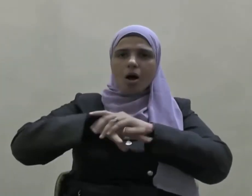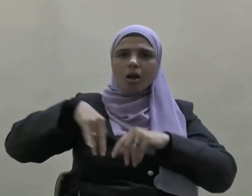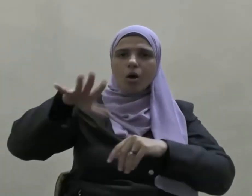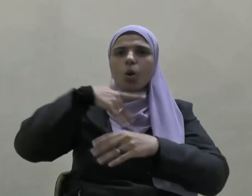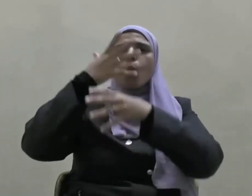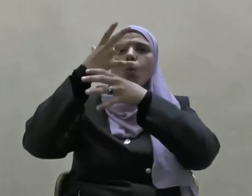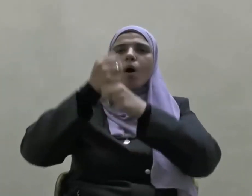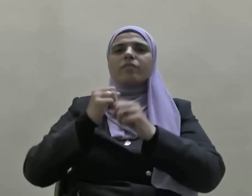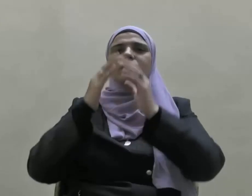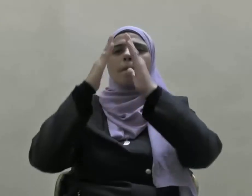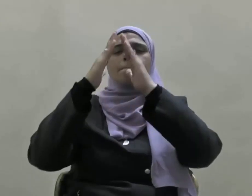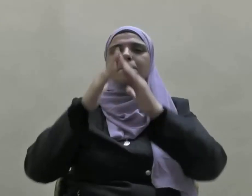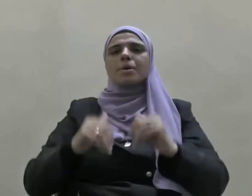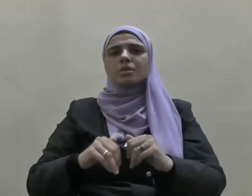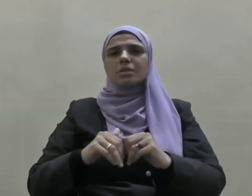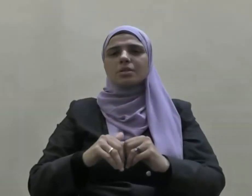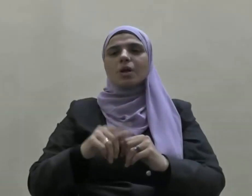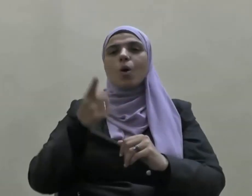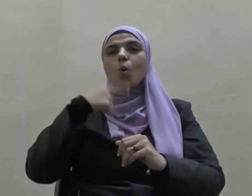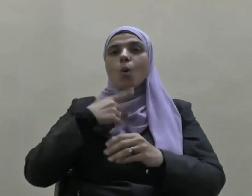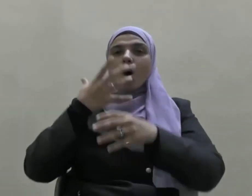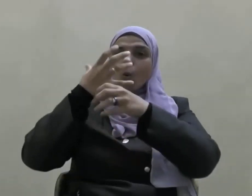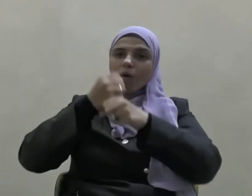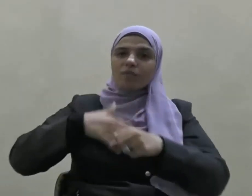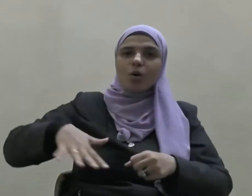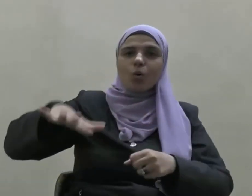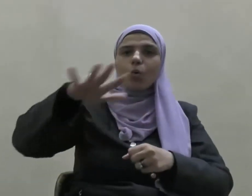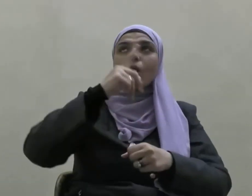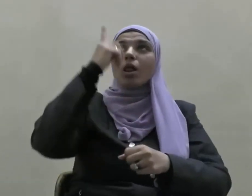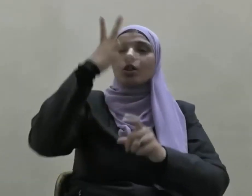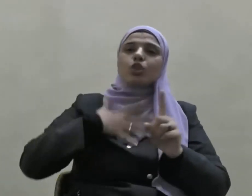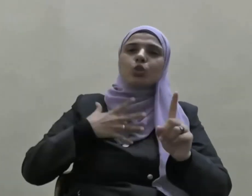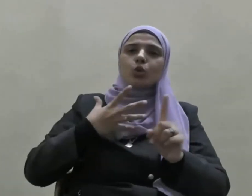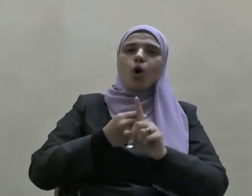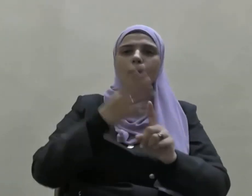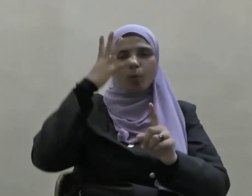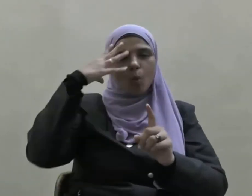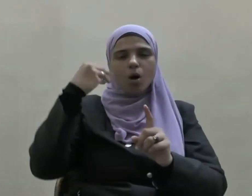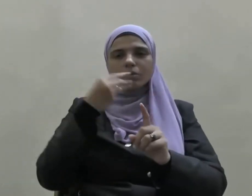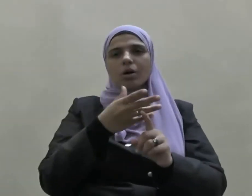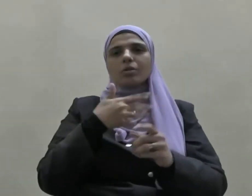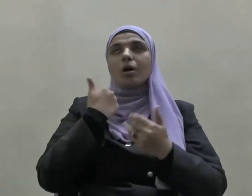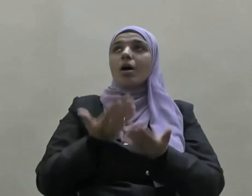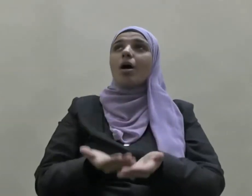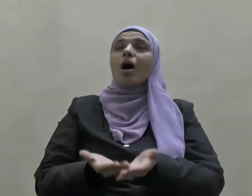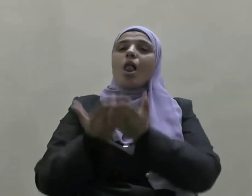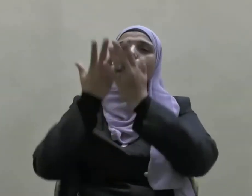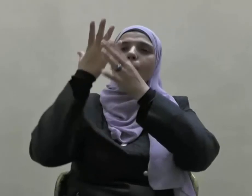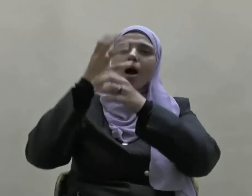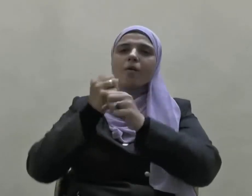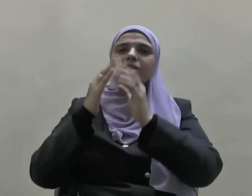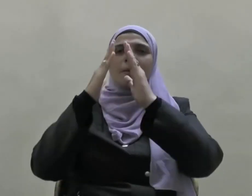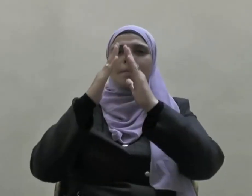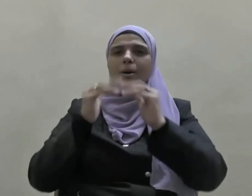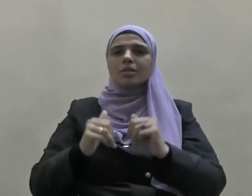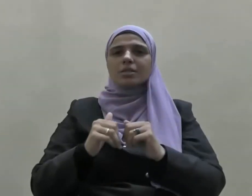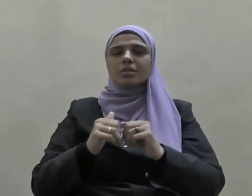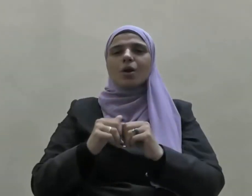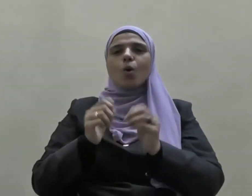وأحفظ نصرنا ووفقنا لما تحب وترضى اللهم احفظ نصر